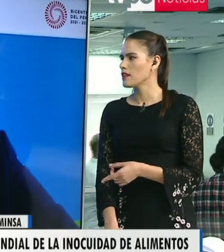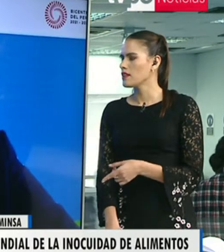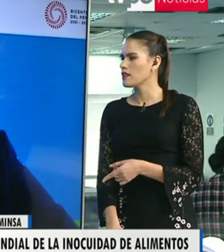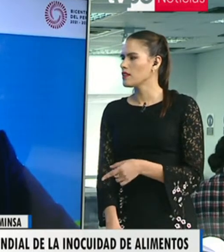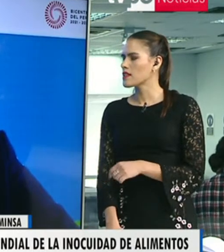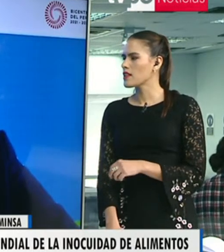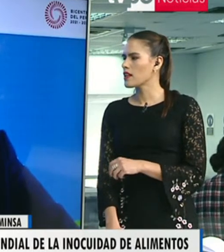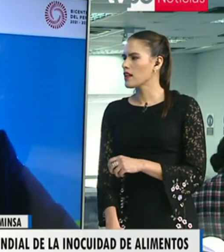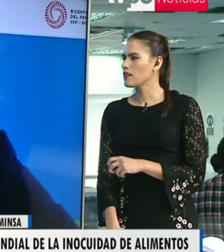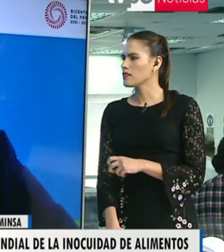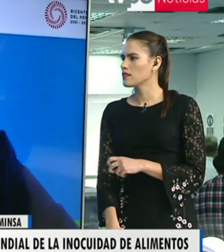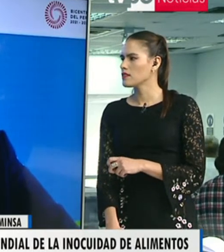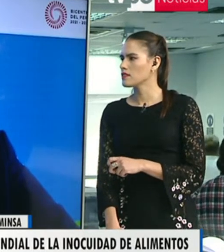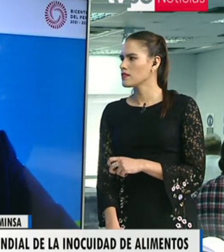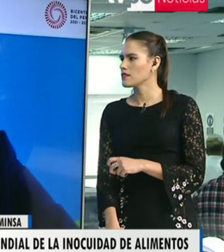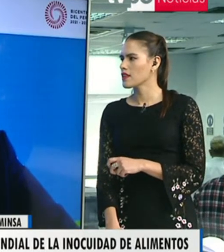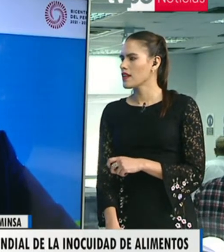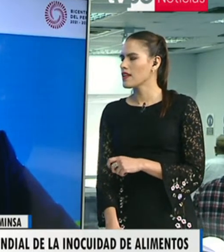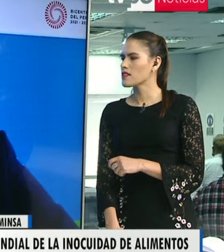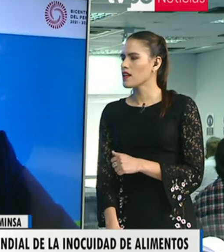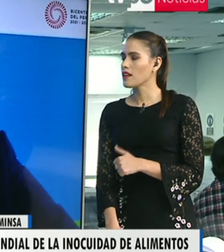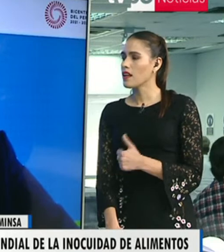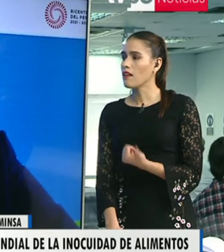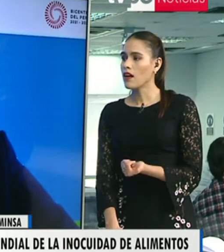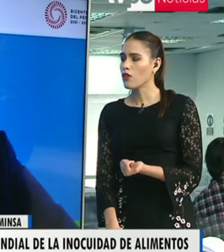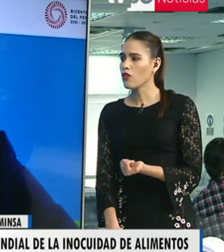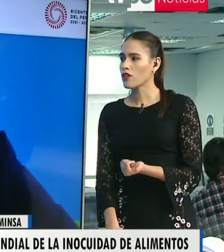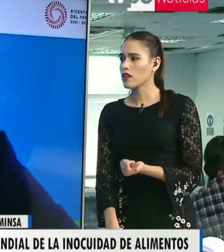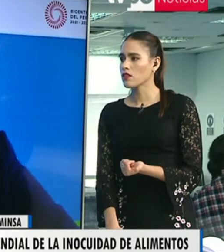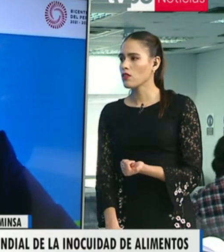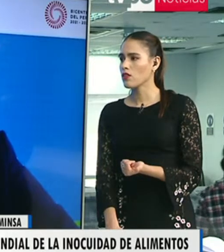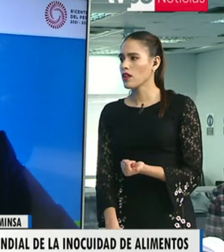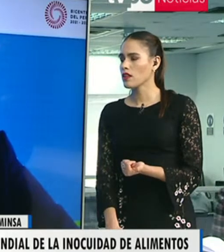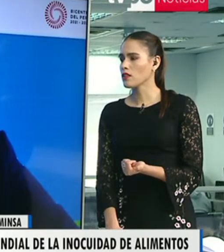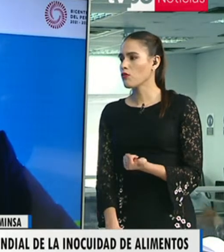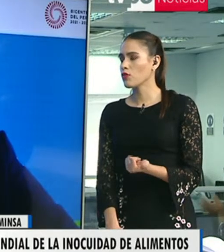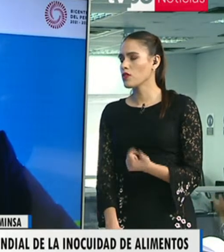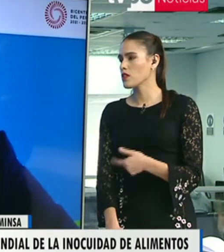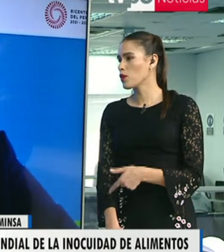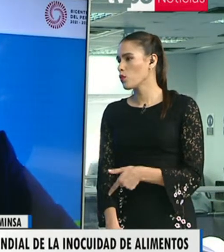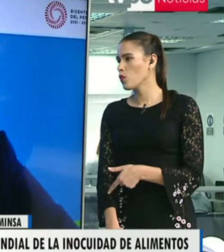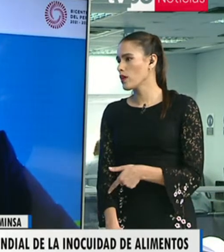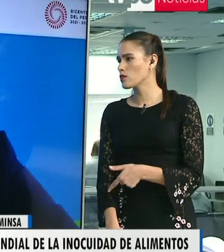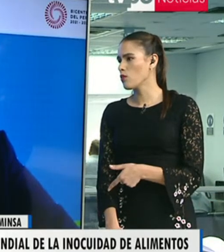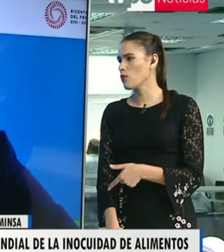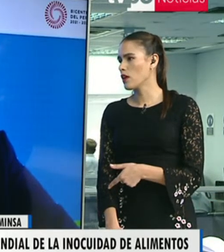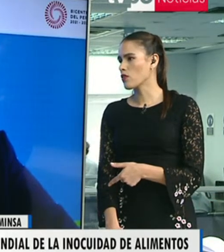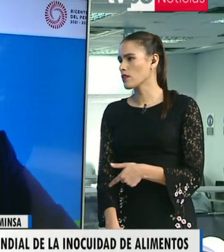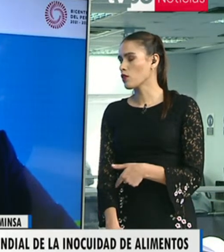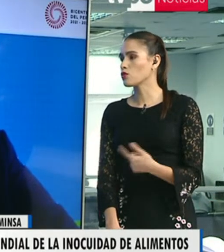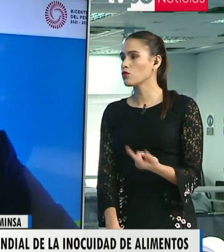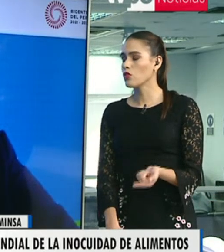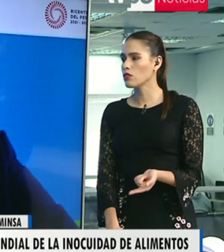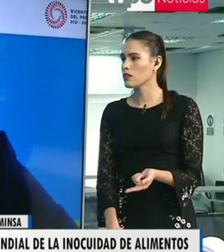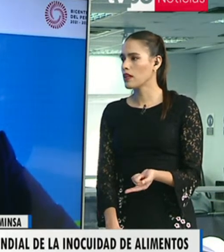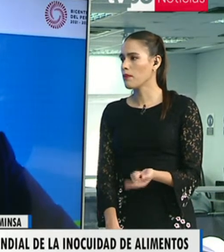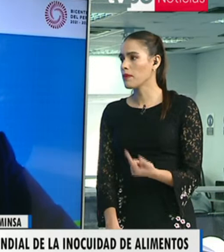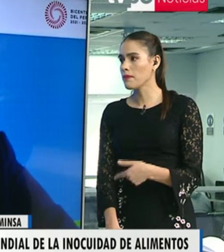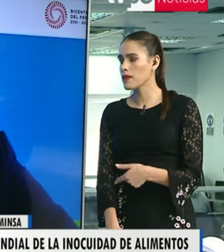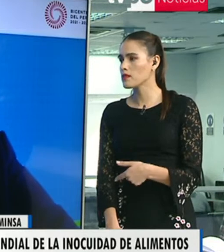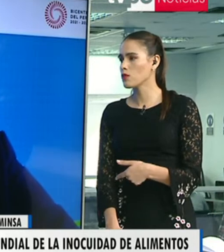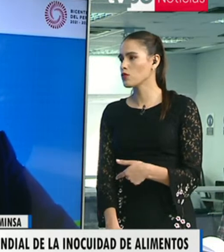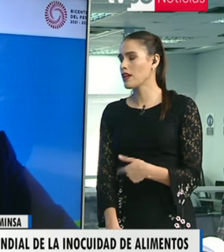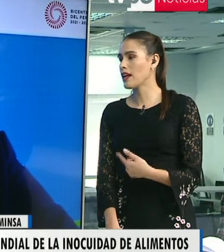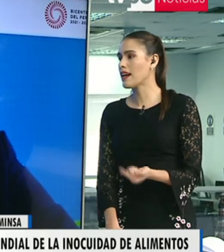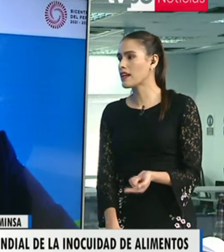una fiscalización activa junto a nosotros. Y acerca del lavado correcto de tanto frutas y verduras, como la correcta cocción de